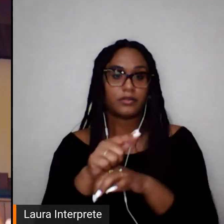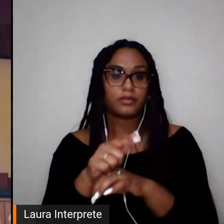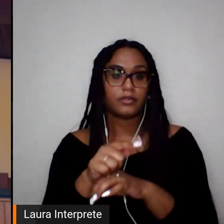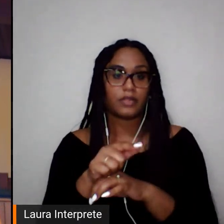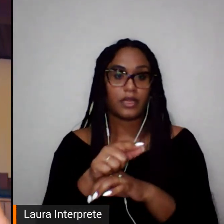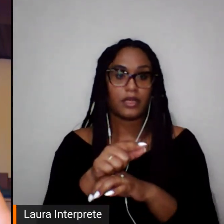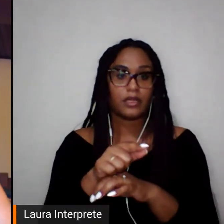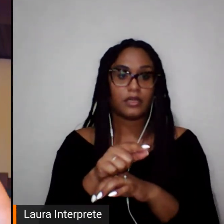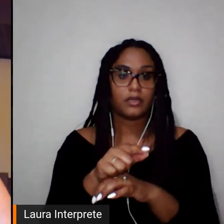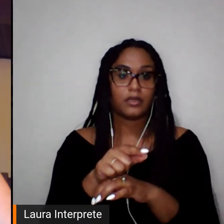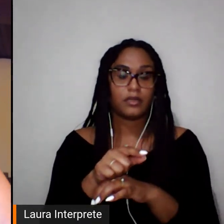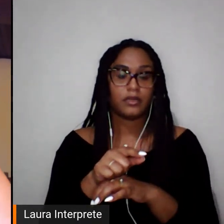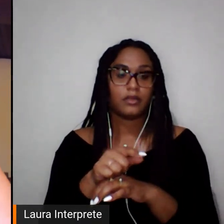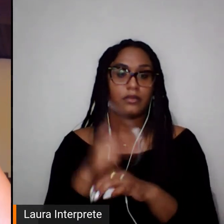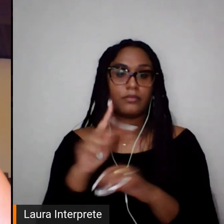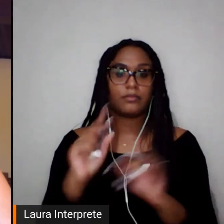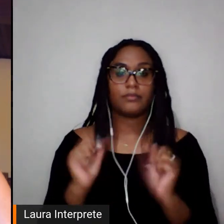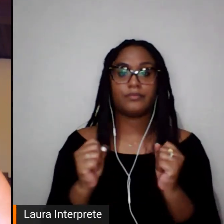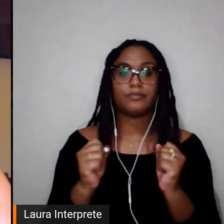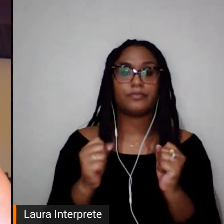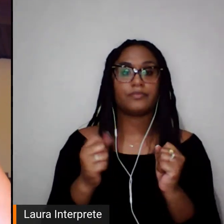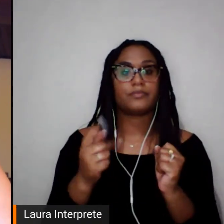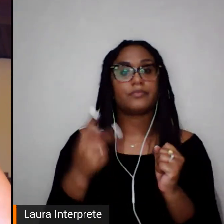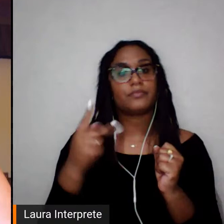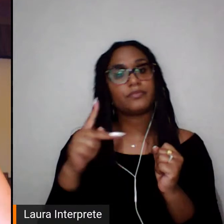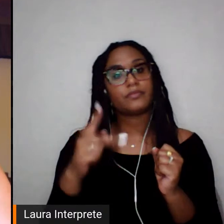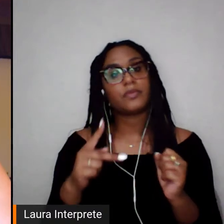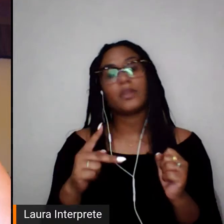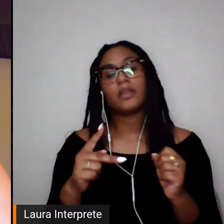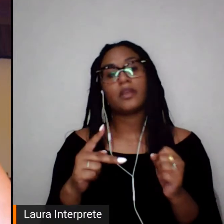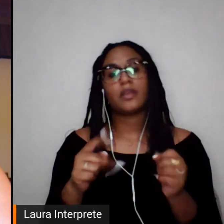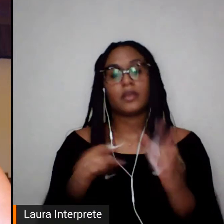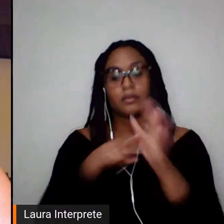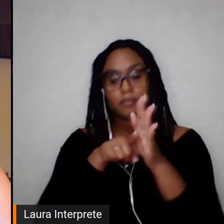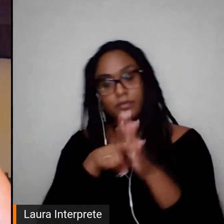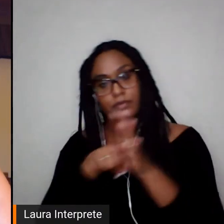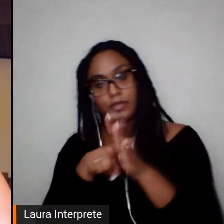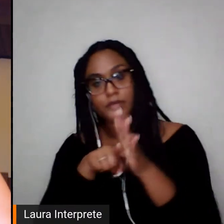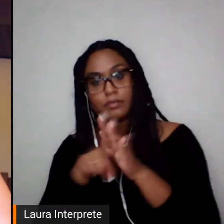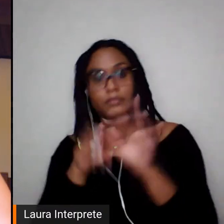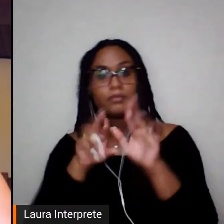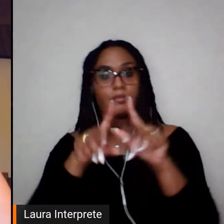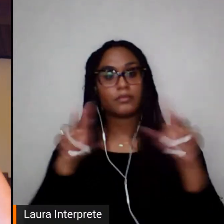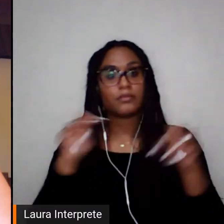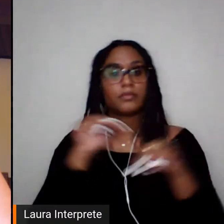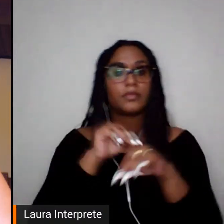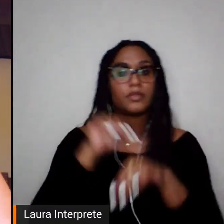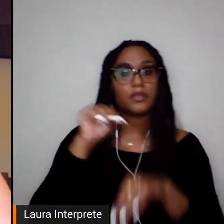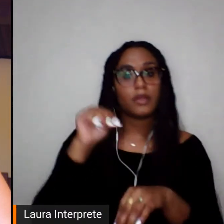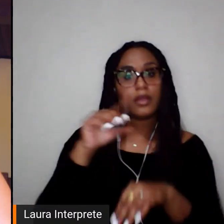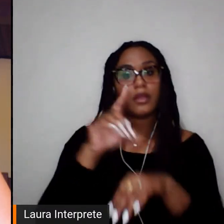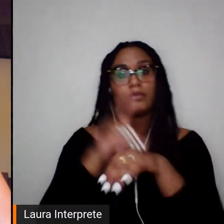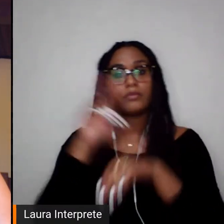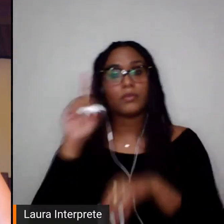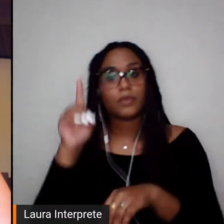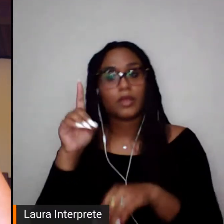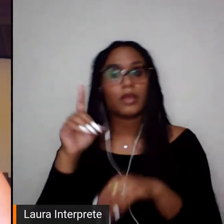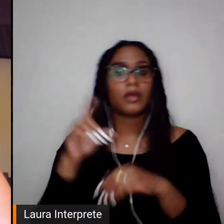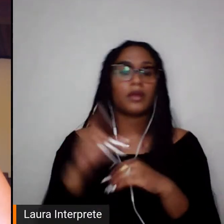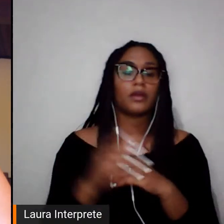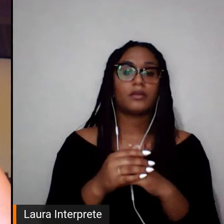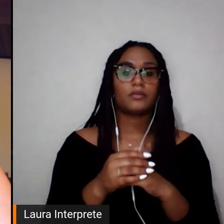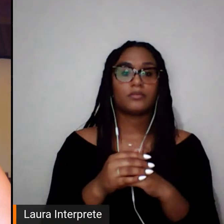pesquisa hoje derivam inúmeras outras pesquisas de mestrado e de doutorado, que se